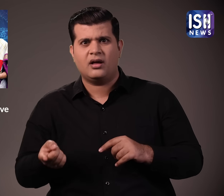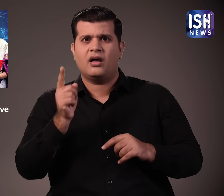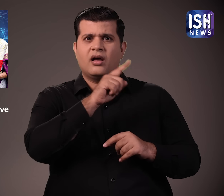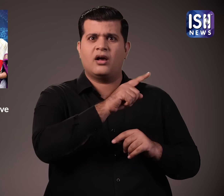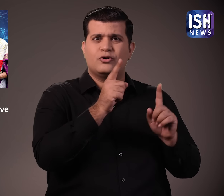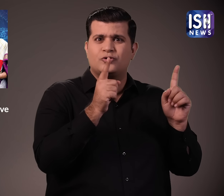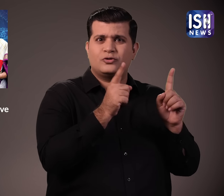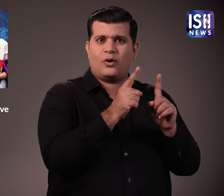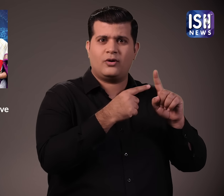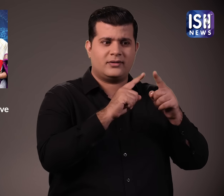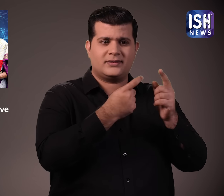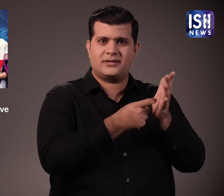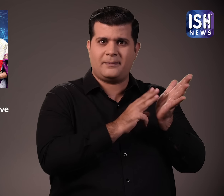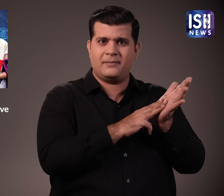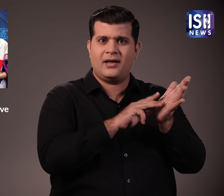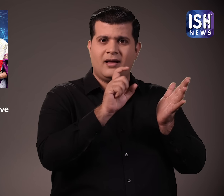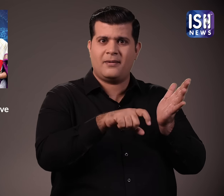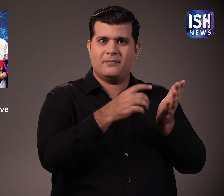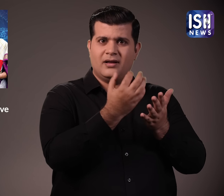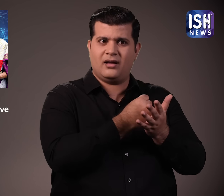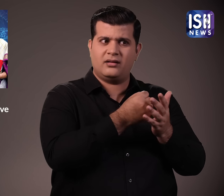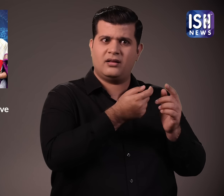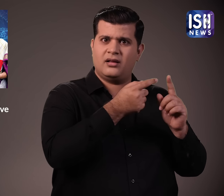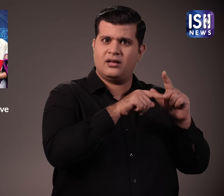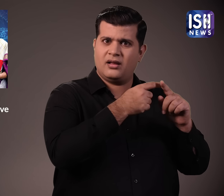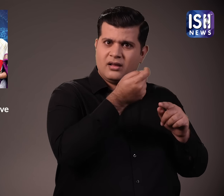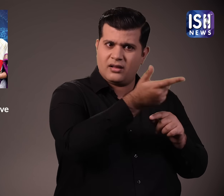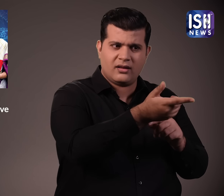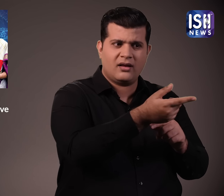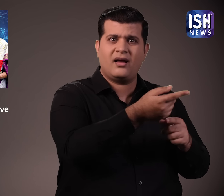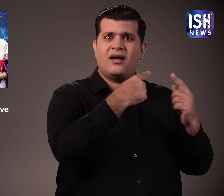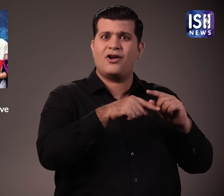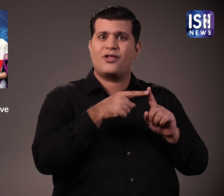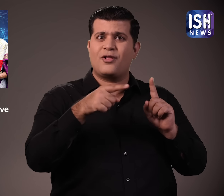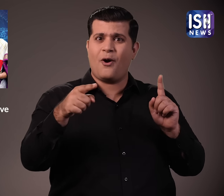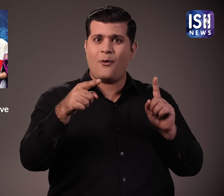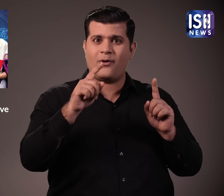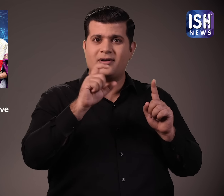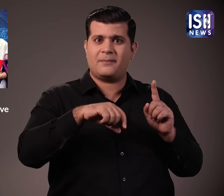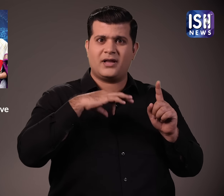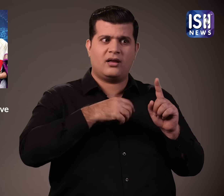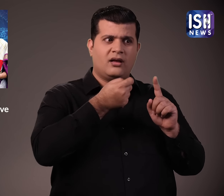लेंदेन करते समय आपको STT का भुक्तान करना होता है,